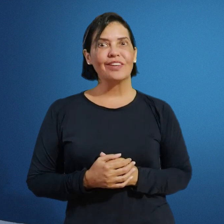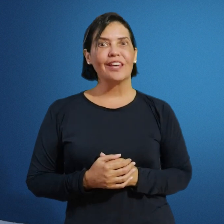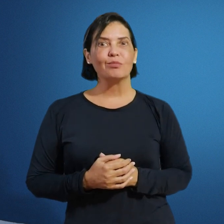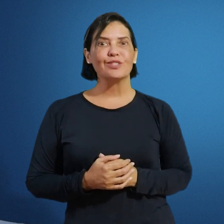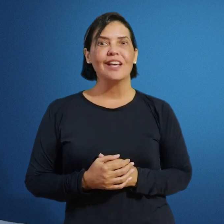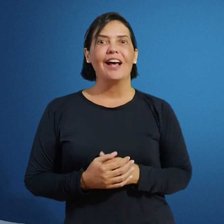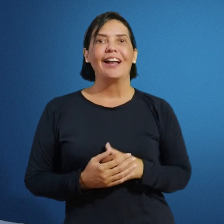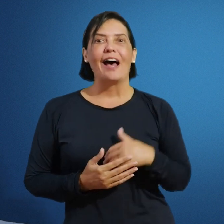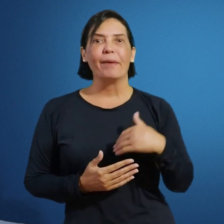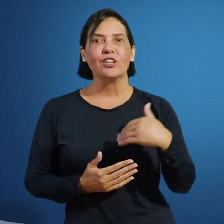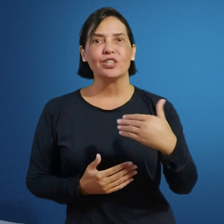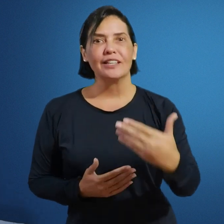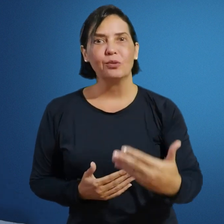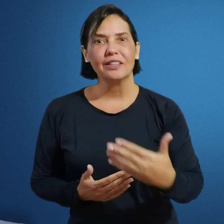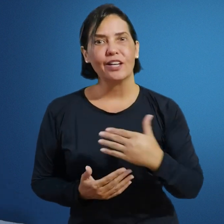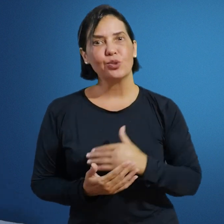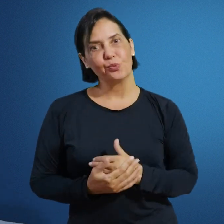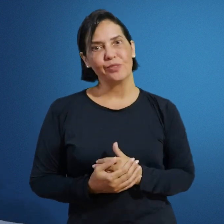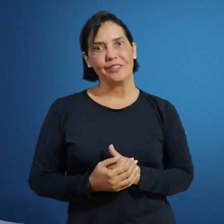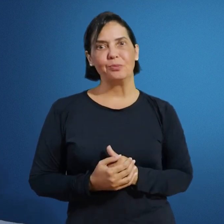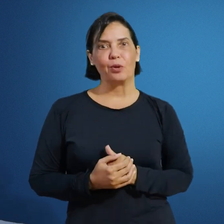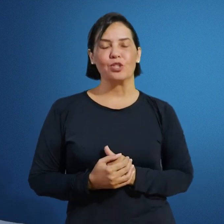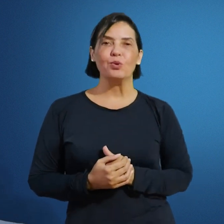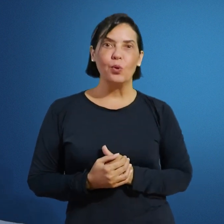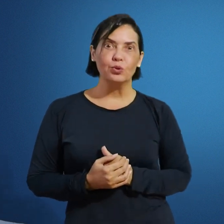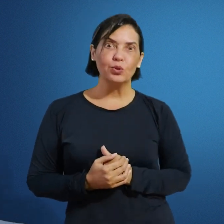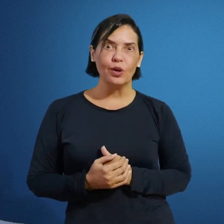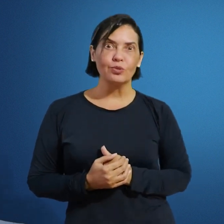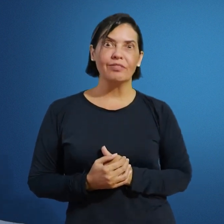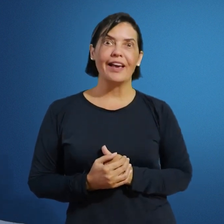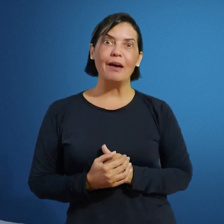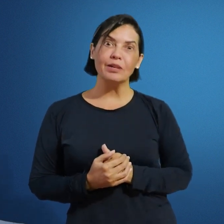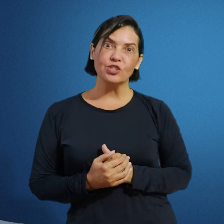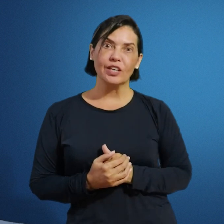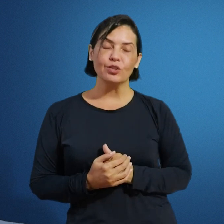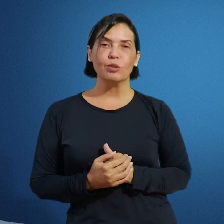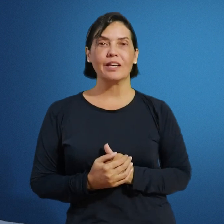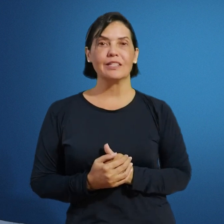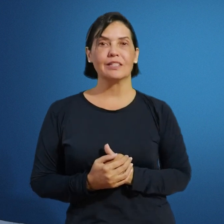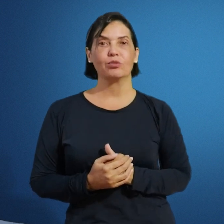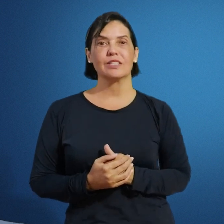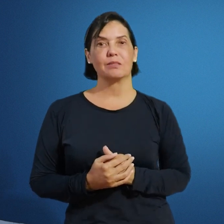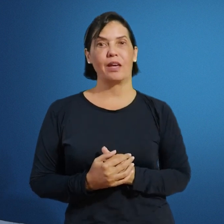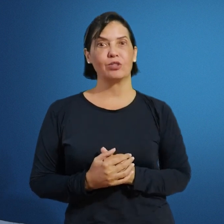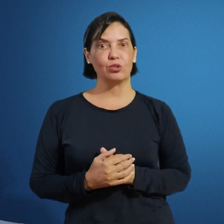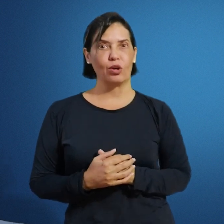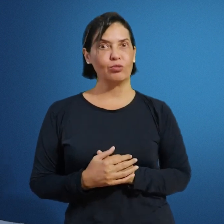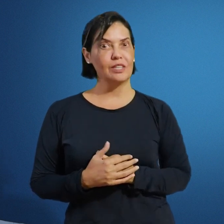veremos a partir da unidade 1, no próximo encontro nosso, que vai abranger sobre a questão dos aspectos históricos